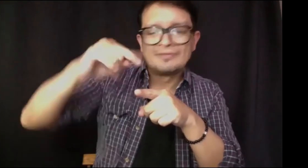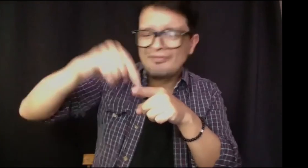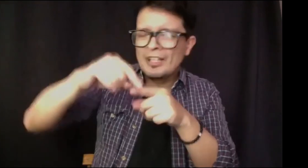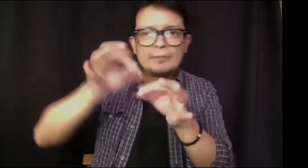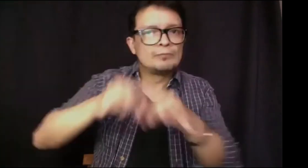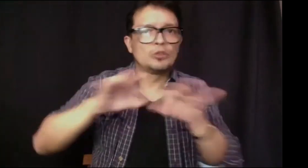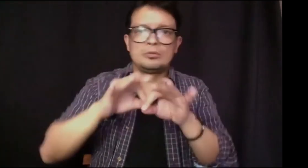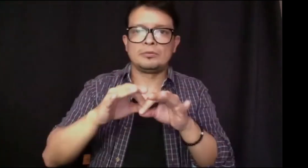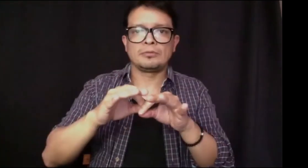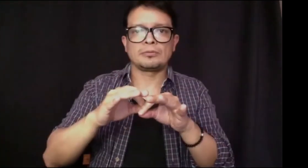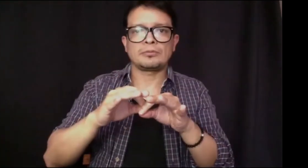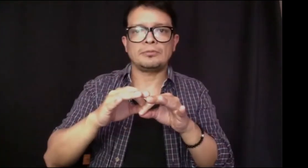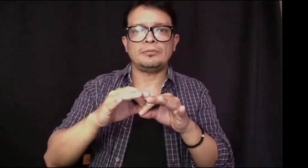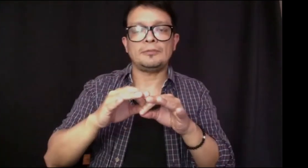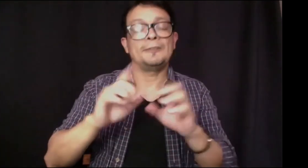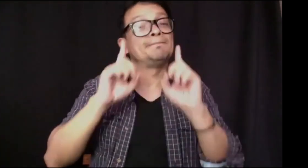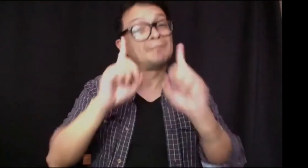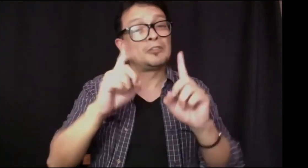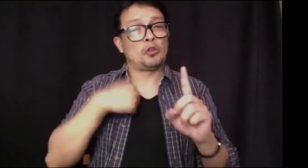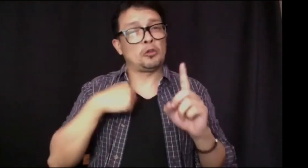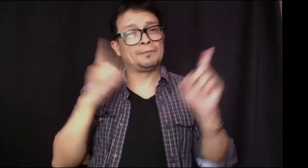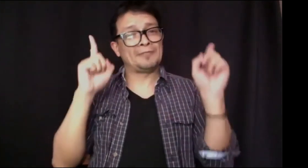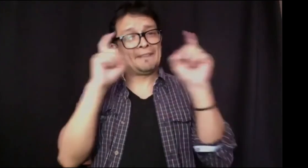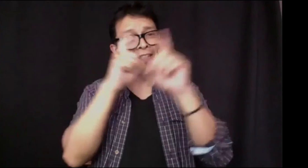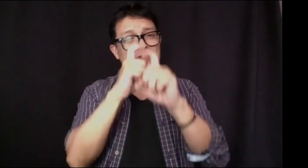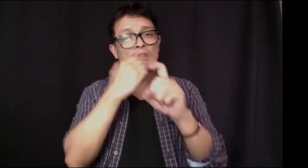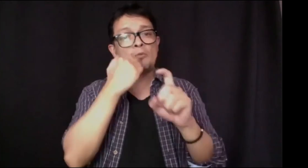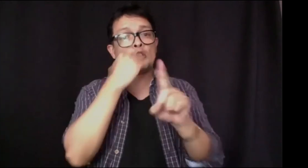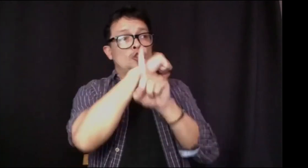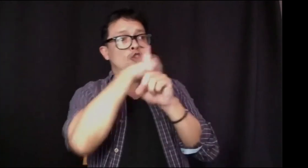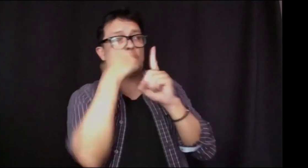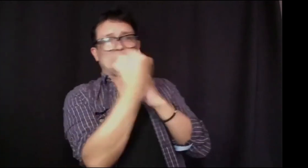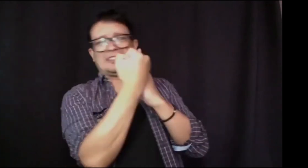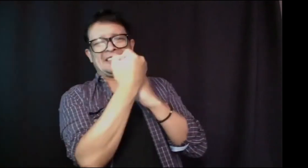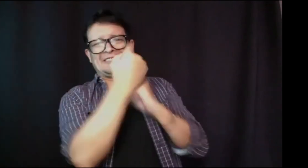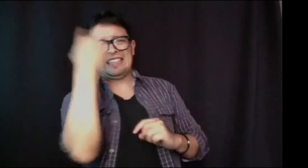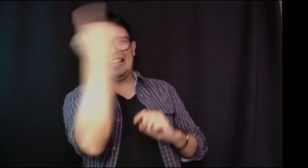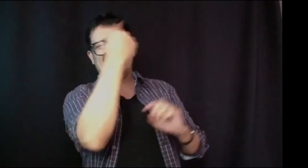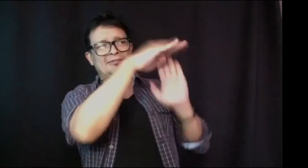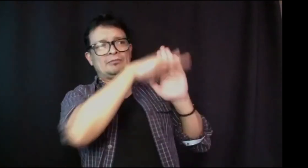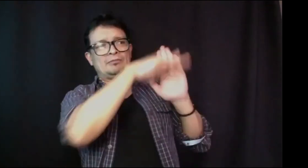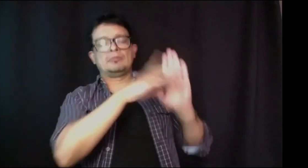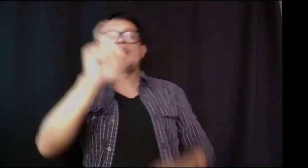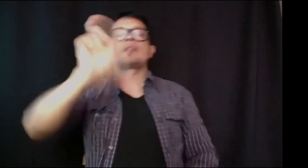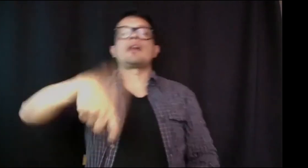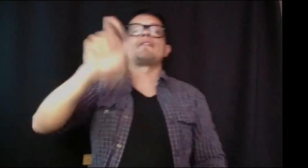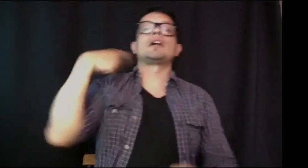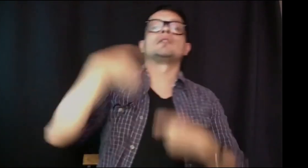contextualizarse y la práctica, la aplicación y el ejercicio mental de todo lo que se aprende.